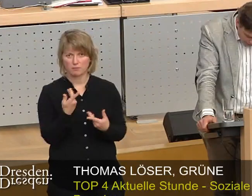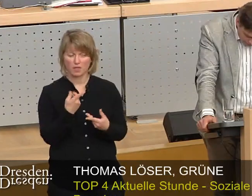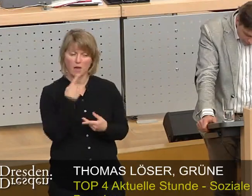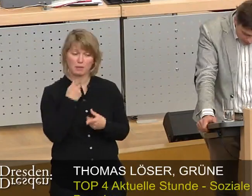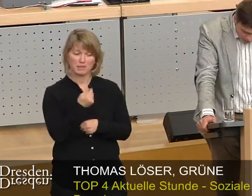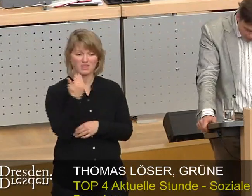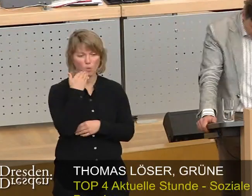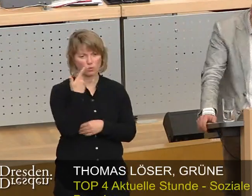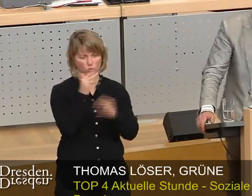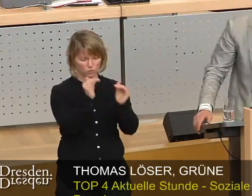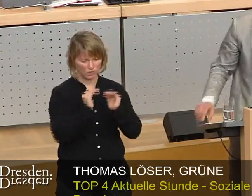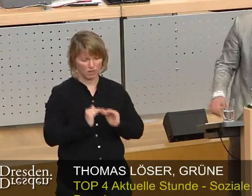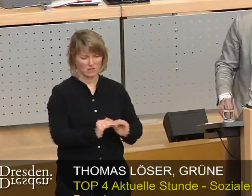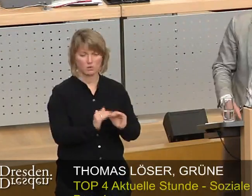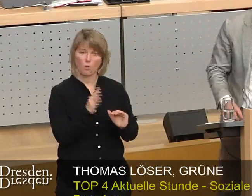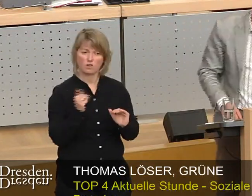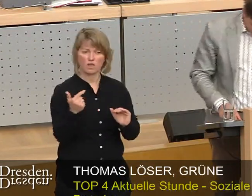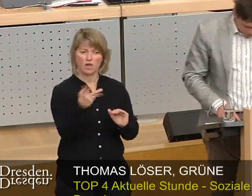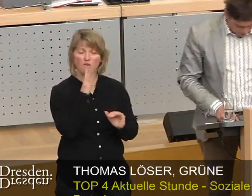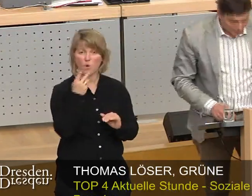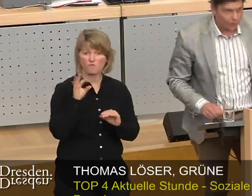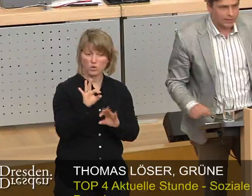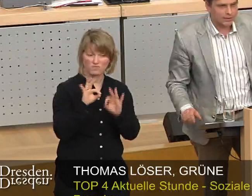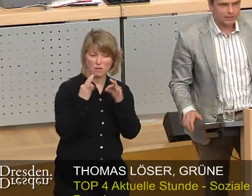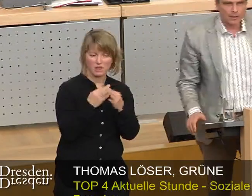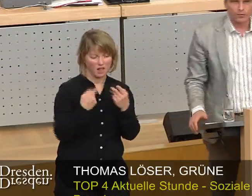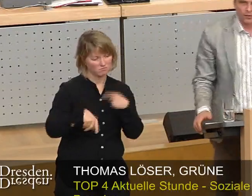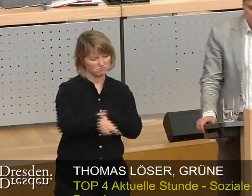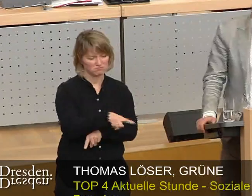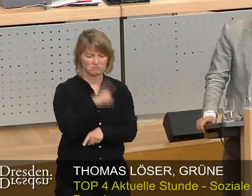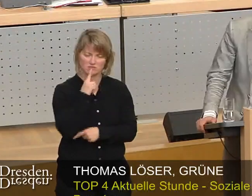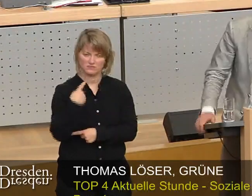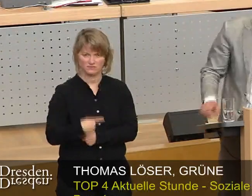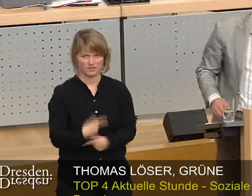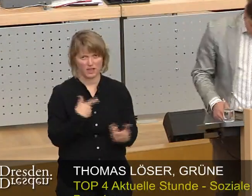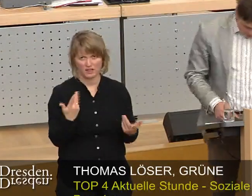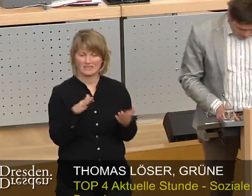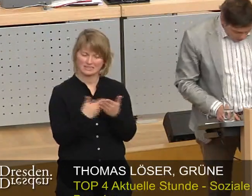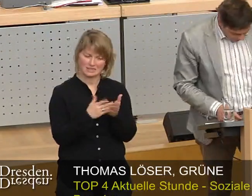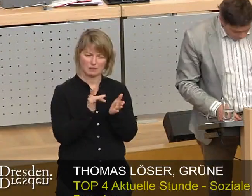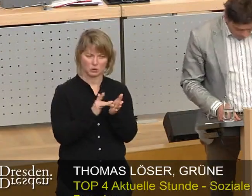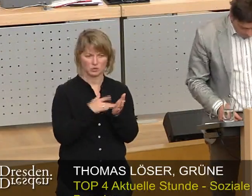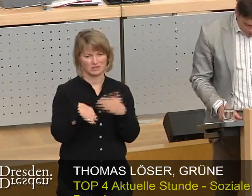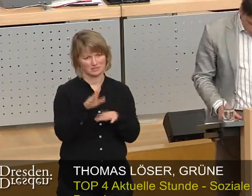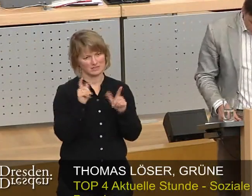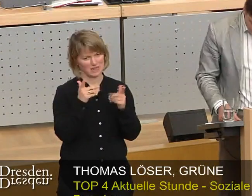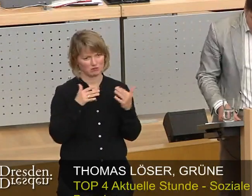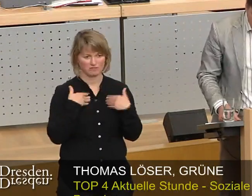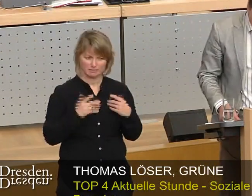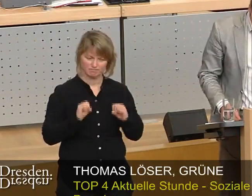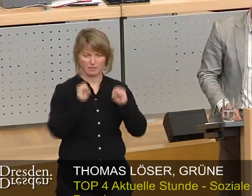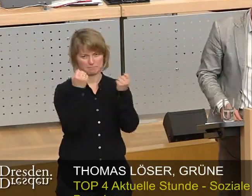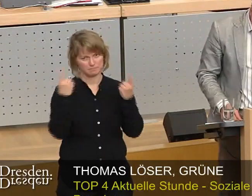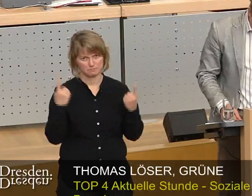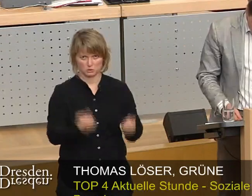Preissegment. Und vor allen Dingen auch die für Familien. Die fehlen uns. Und genau das ist ein Grund, warum wir diese Gesellschaft dringend gründen